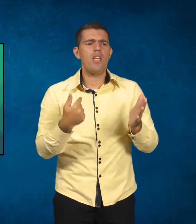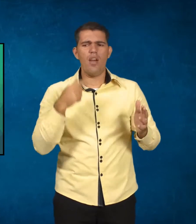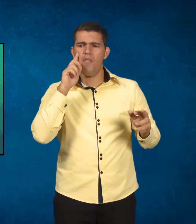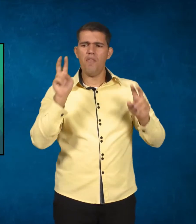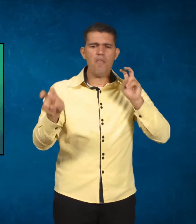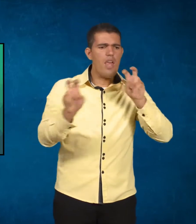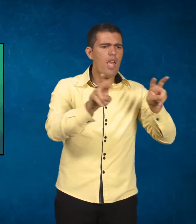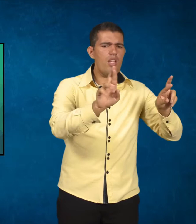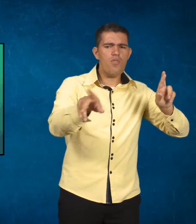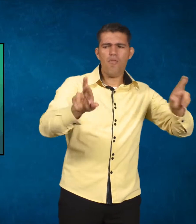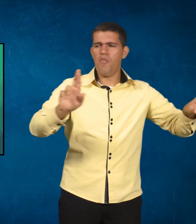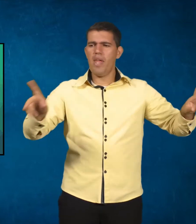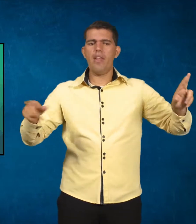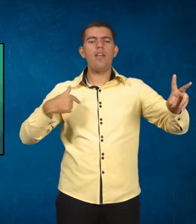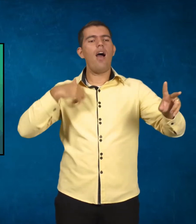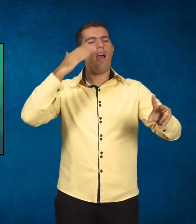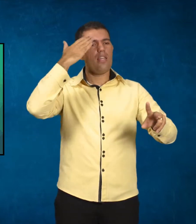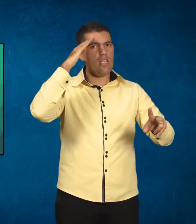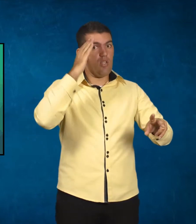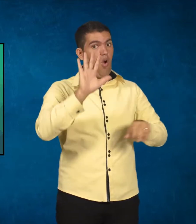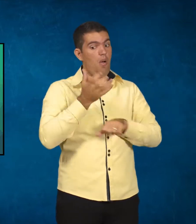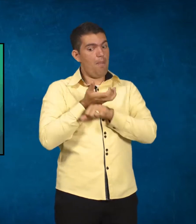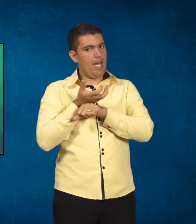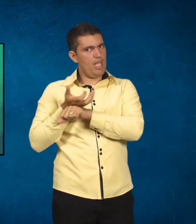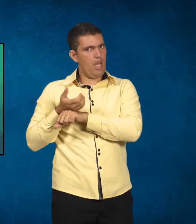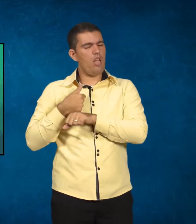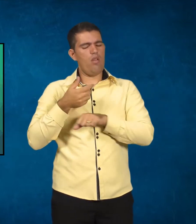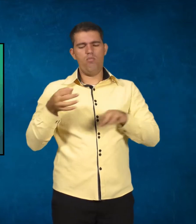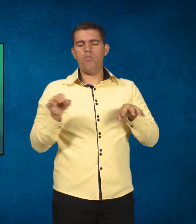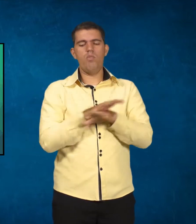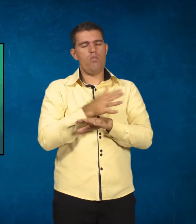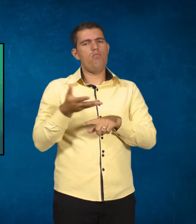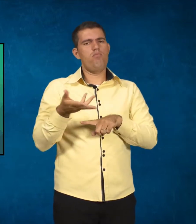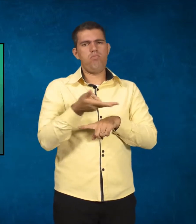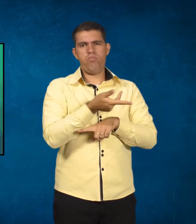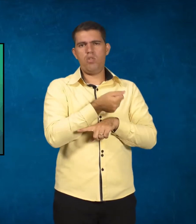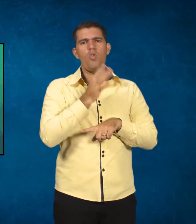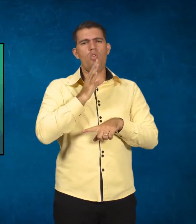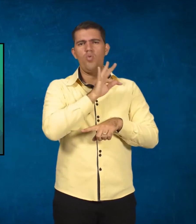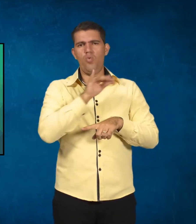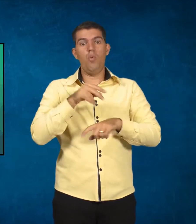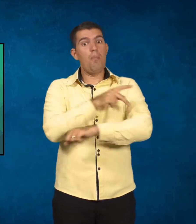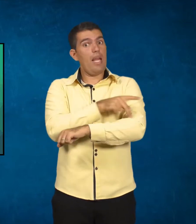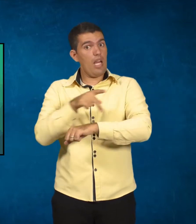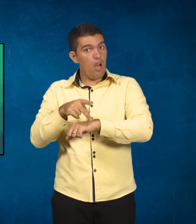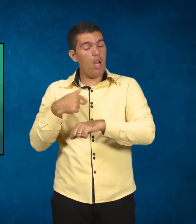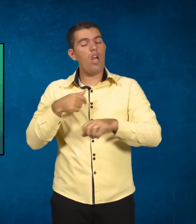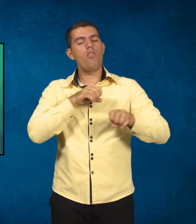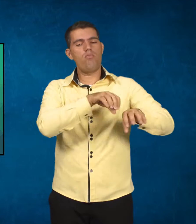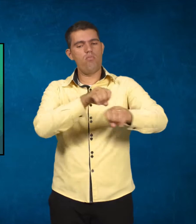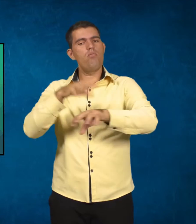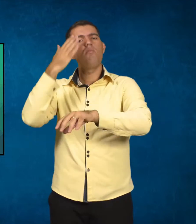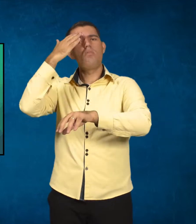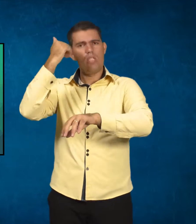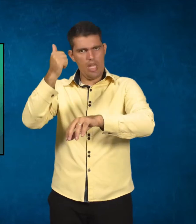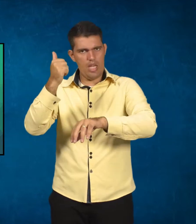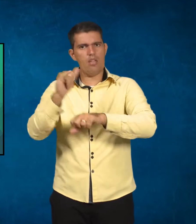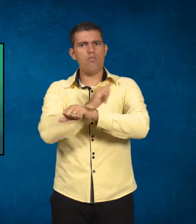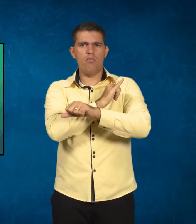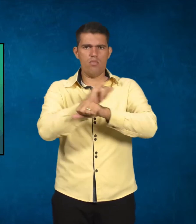alunos? Ou seja, além do professor dominar o conteúdo da disciplina, de saber ensinar, ter um conhecimento pedagógico, ele também tem que estar atento às